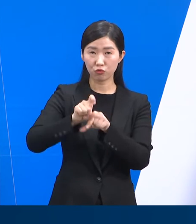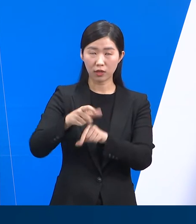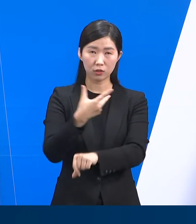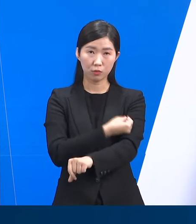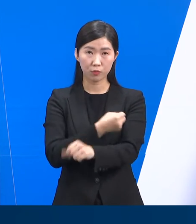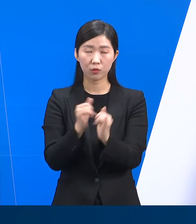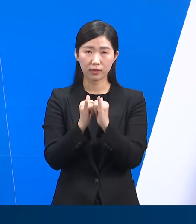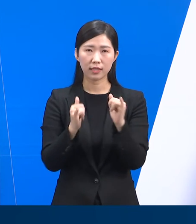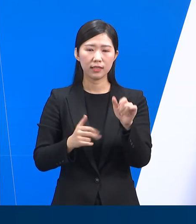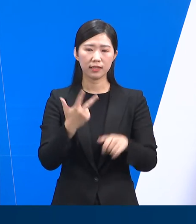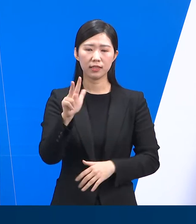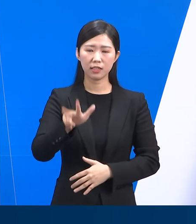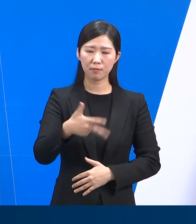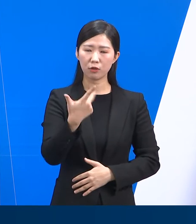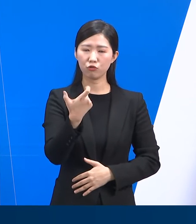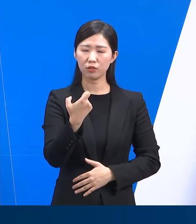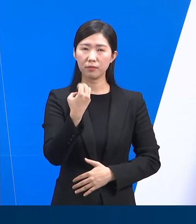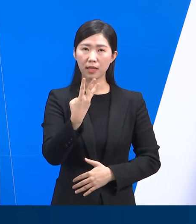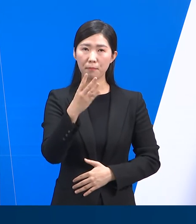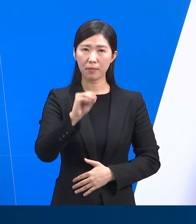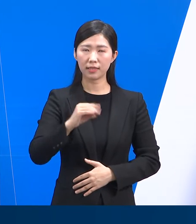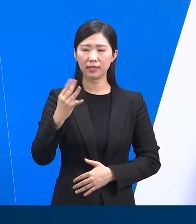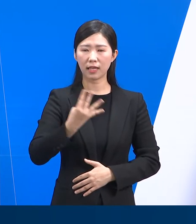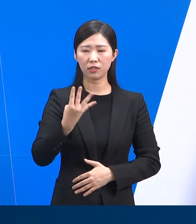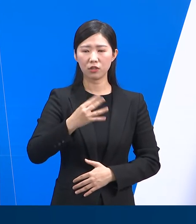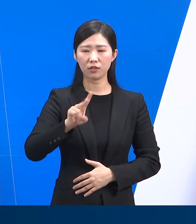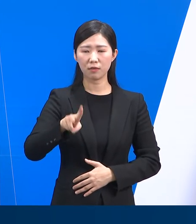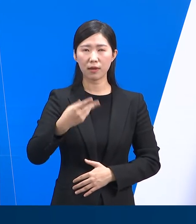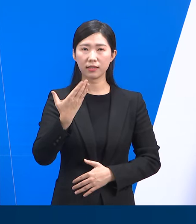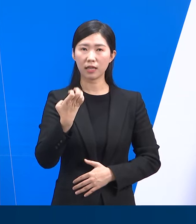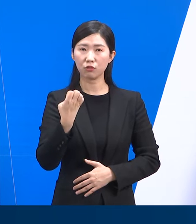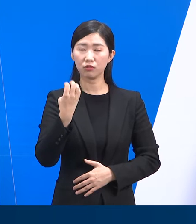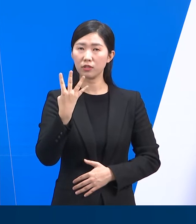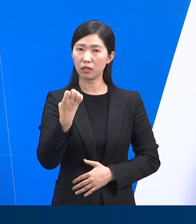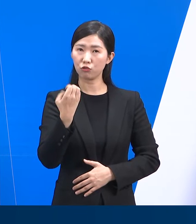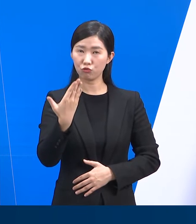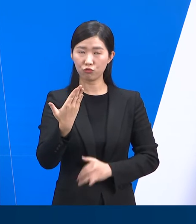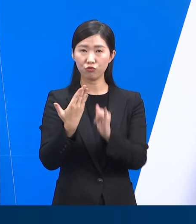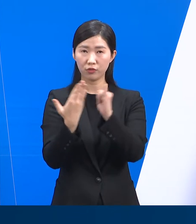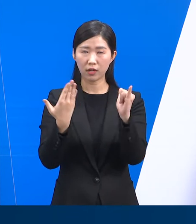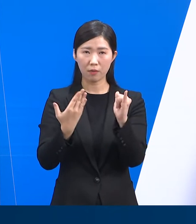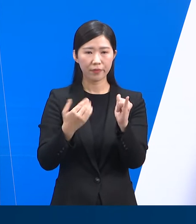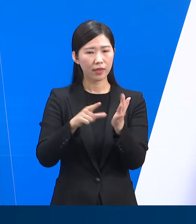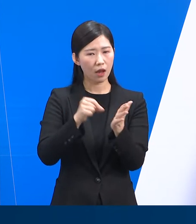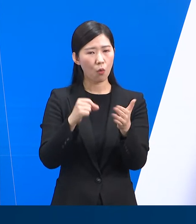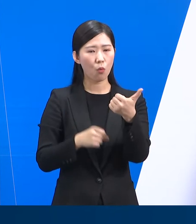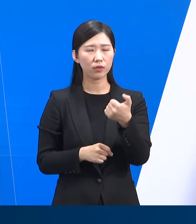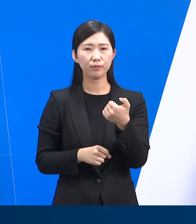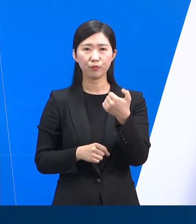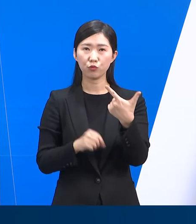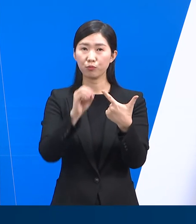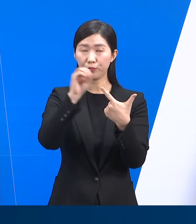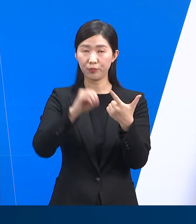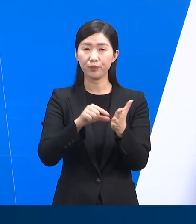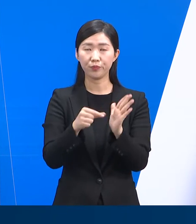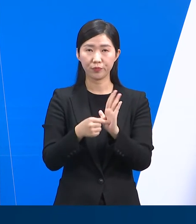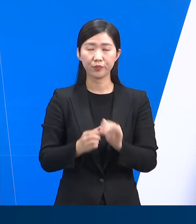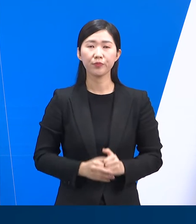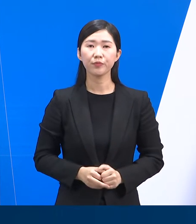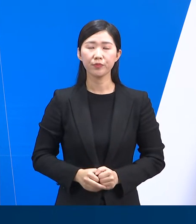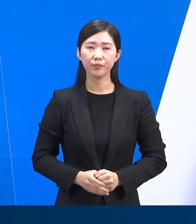763만 4,249명으로 경기도 인구의 56.6%입니다. 12세에서